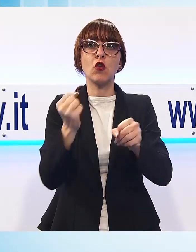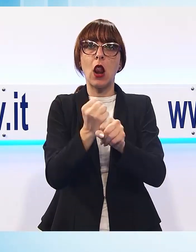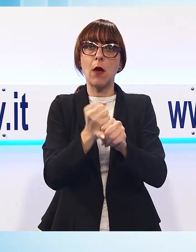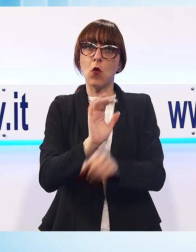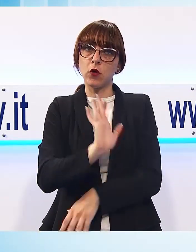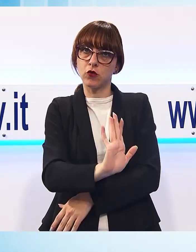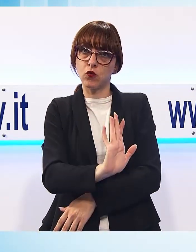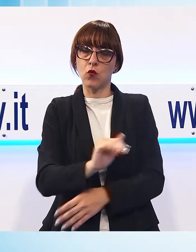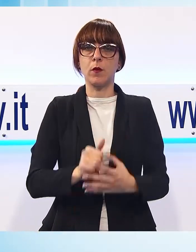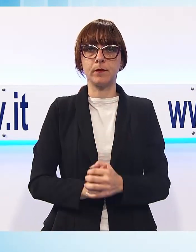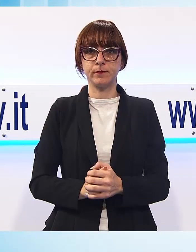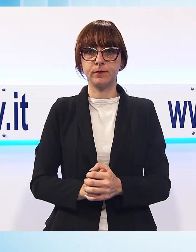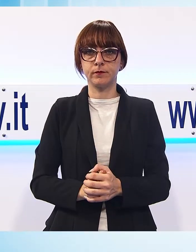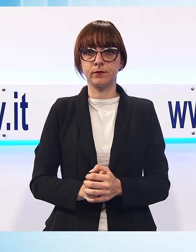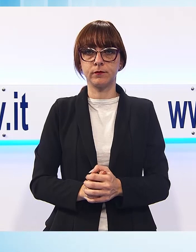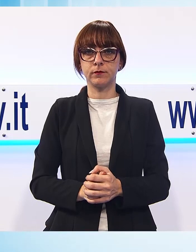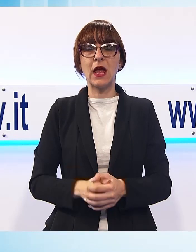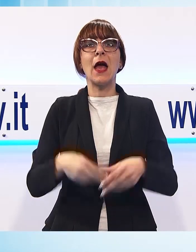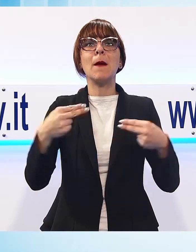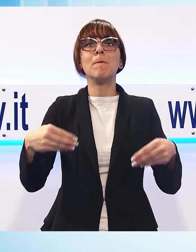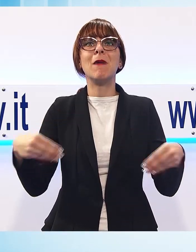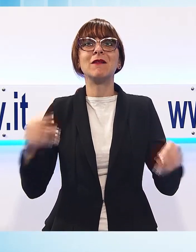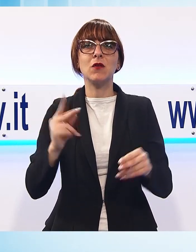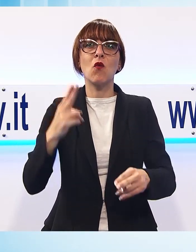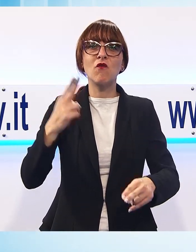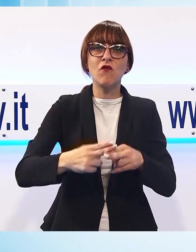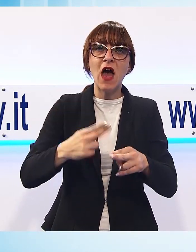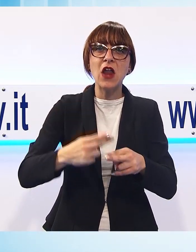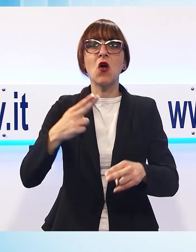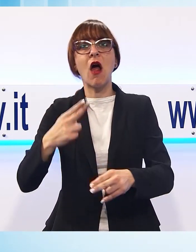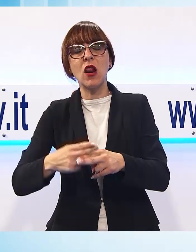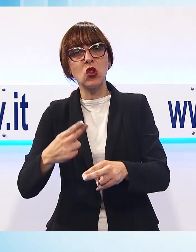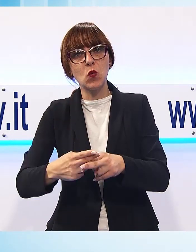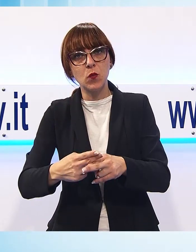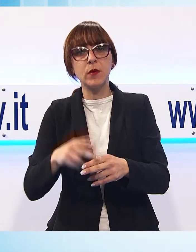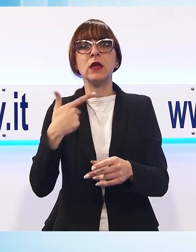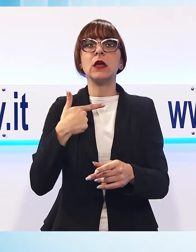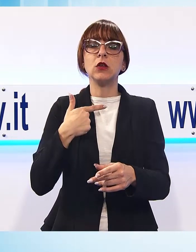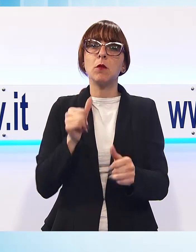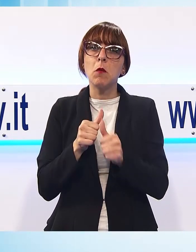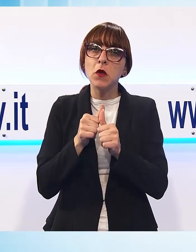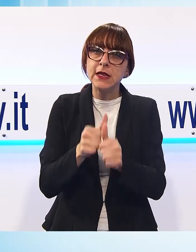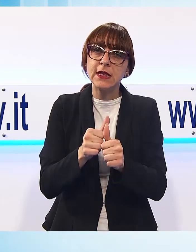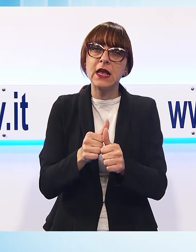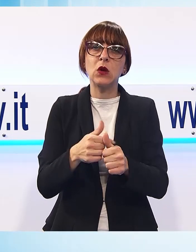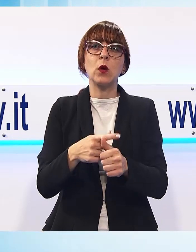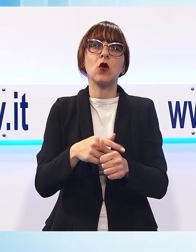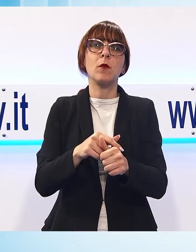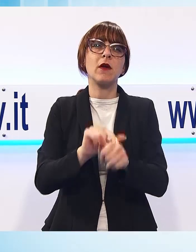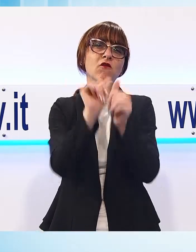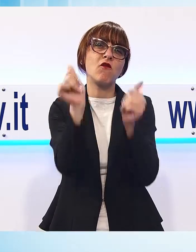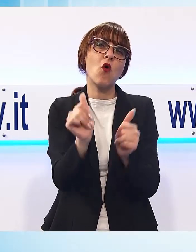economia. Le opere sono in ferro e alluminio con finitura grezza realizzate seguendo i criteri rispondenti ad uno stile antico e storico.